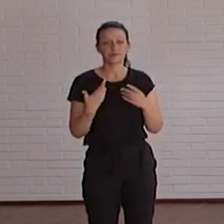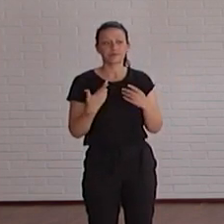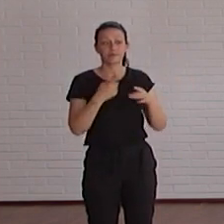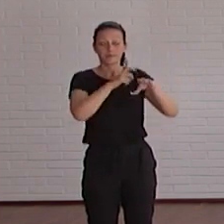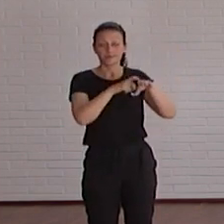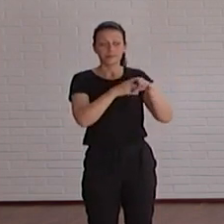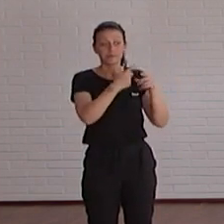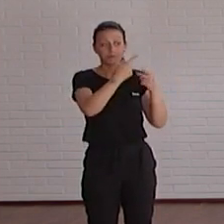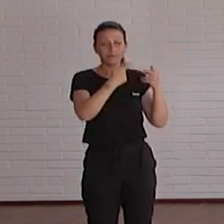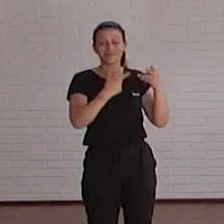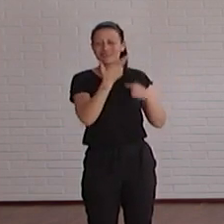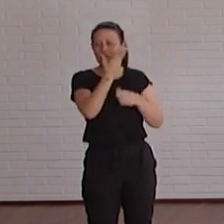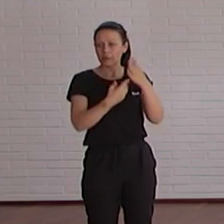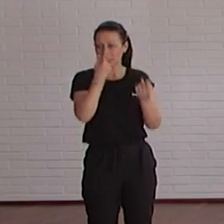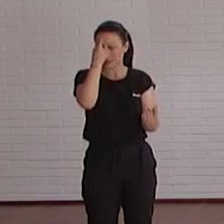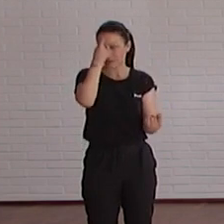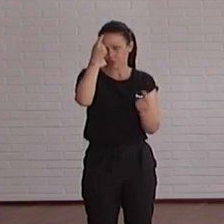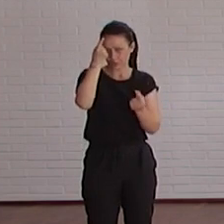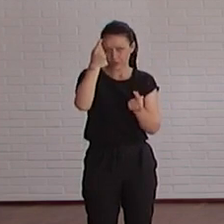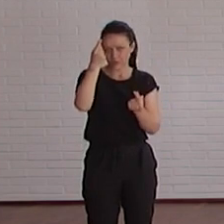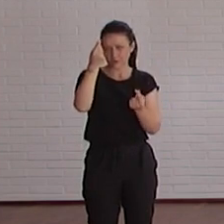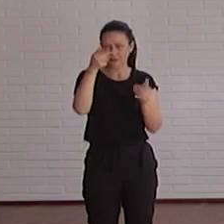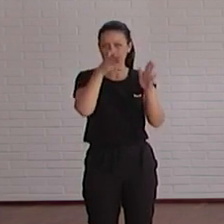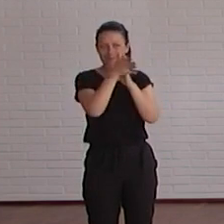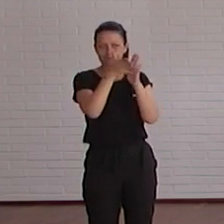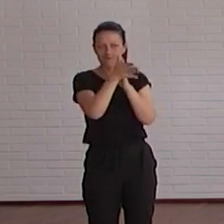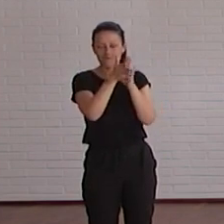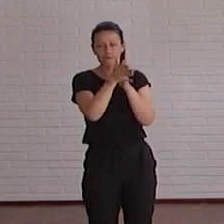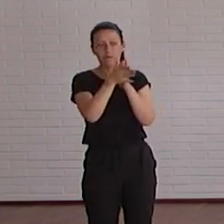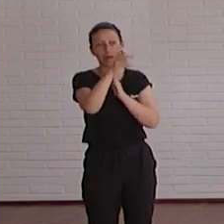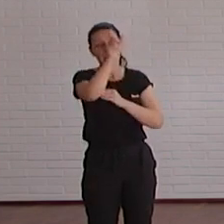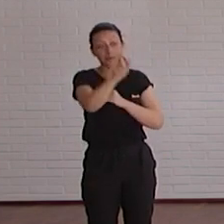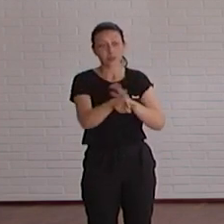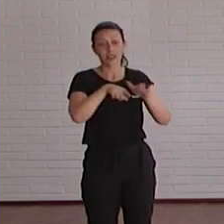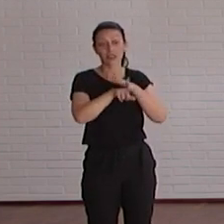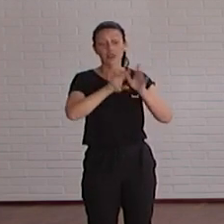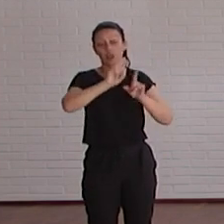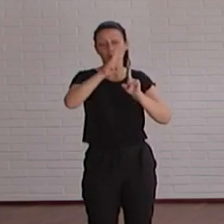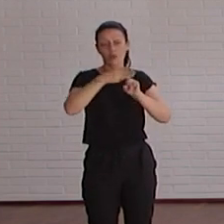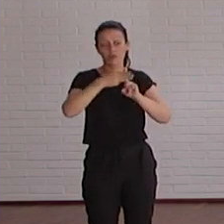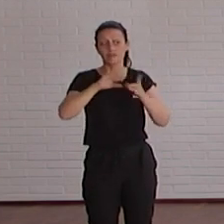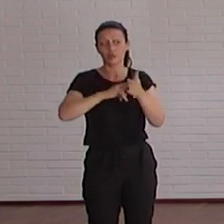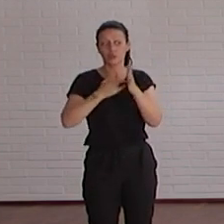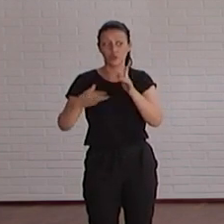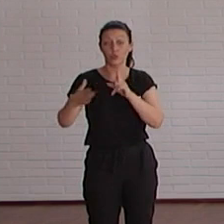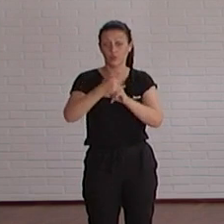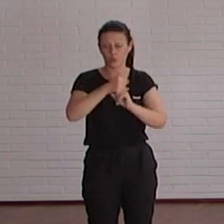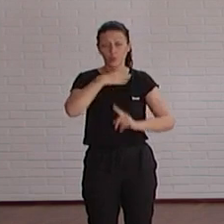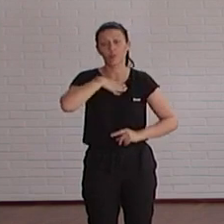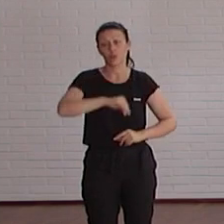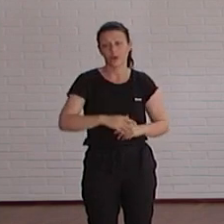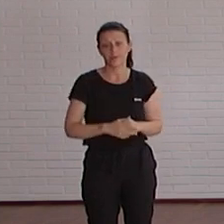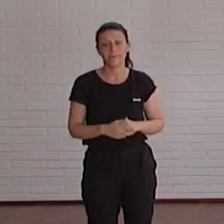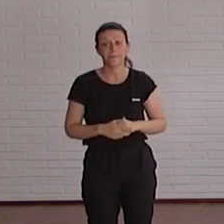unos tipos de errores concretos y vienen descritos para ayudar a la persona que gestiona la web a resolverlos con la